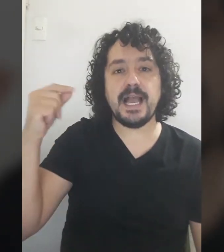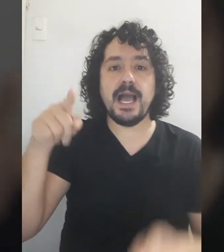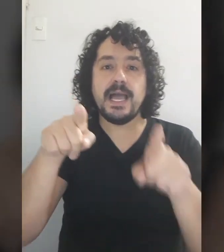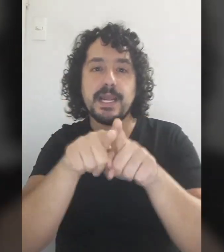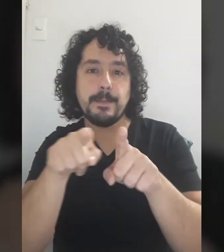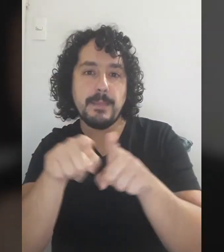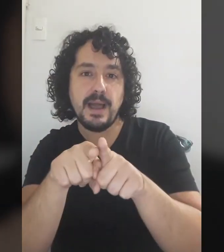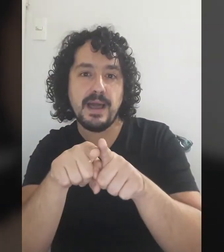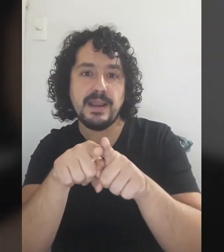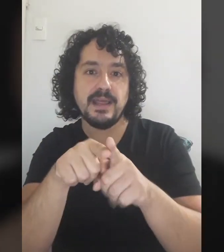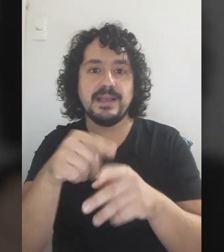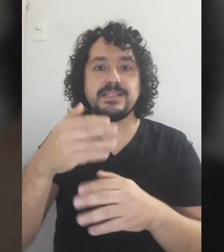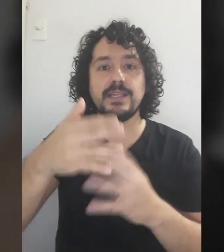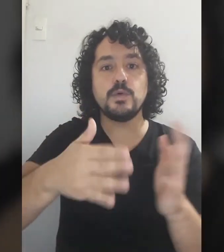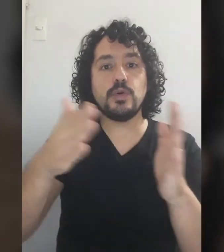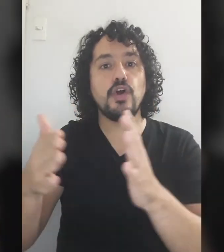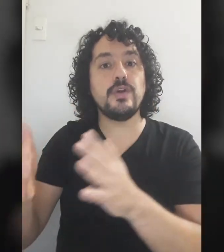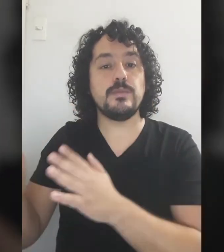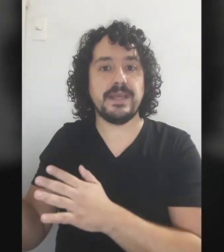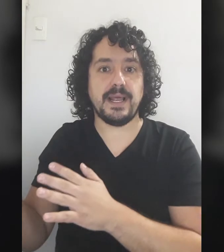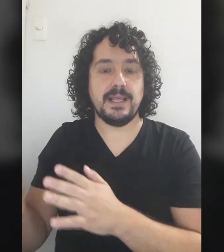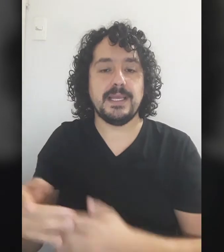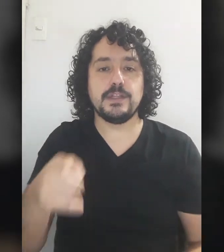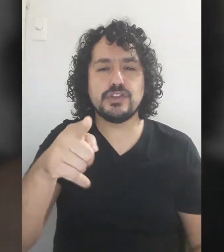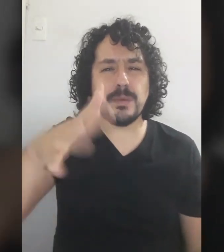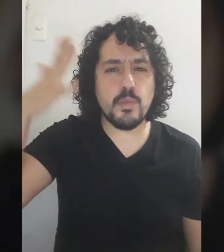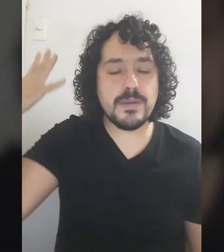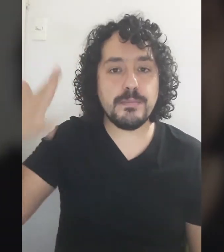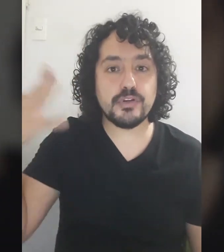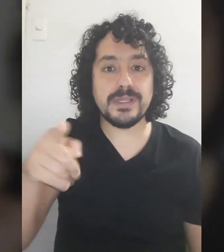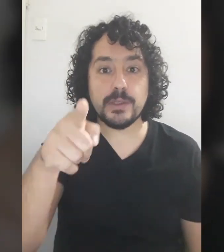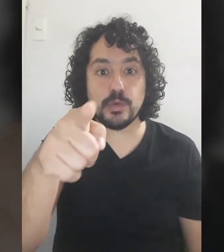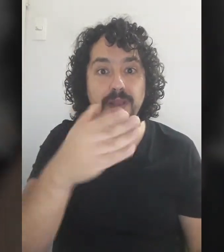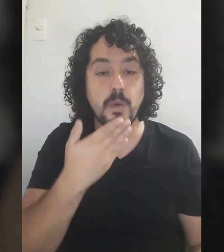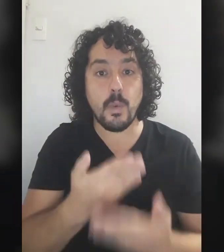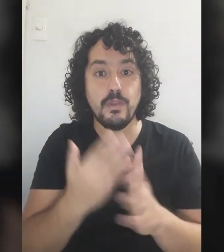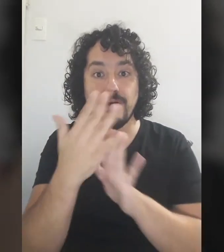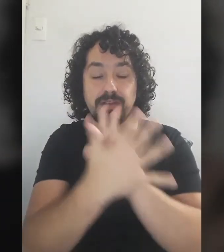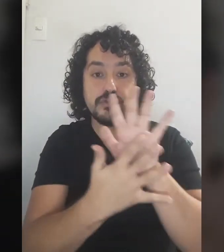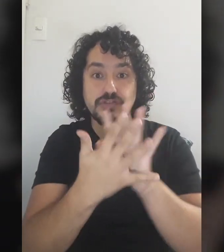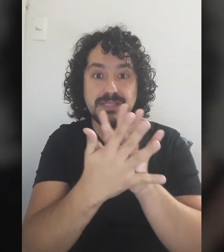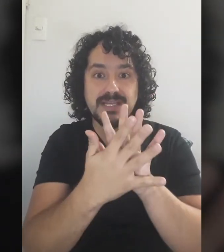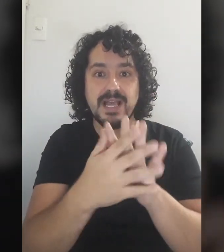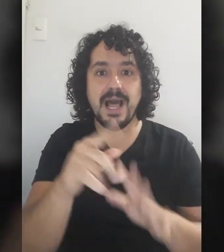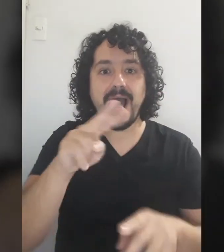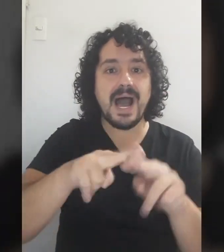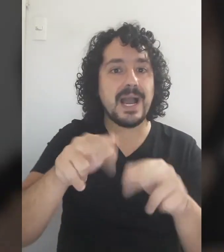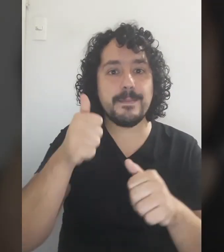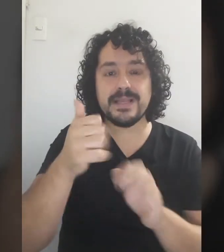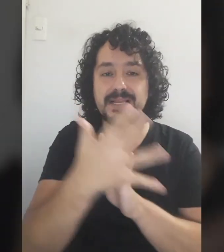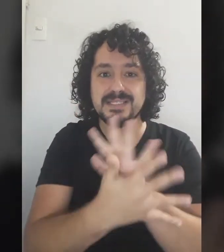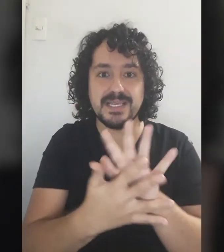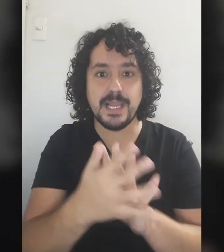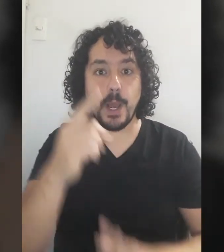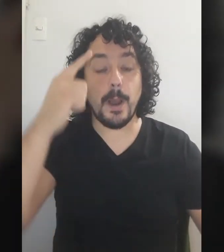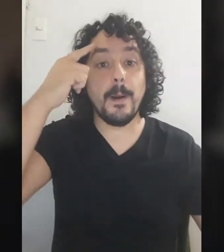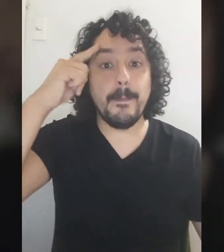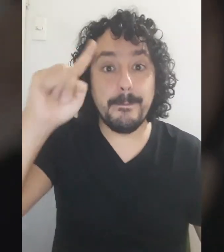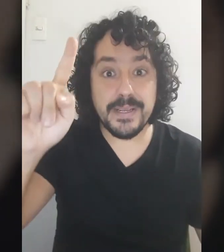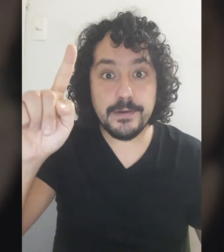Hermana Si hay uno Lo enumera Entonces es muy importante Que ustedes cuando hablen Con señas Hagan bien la seña Pero